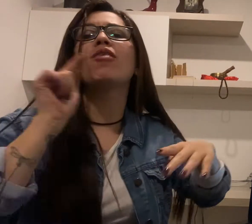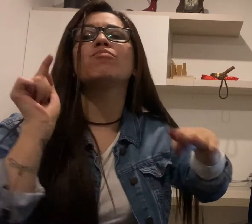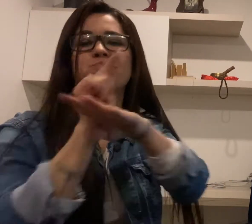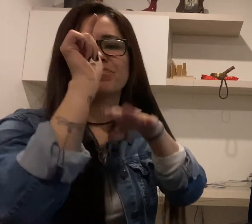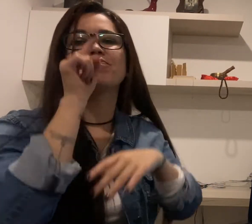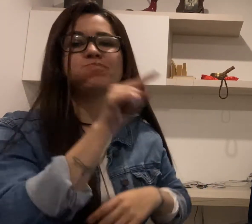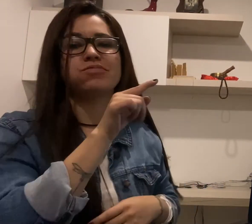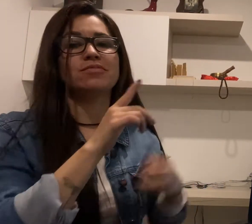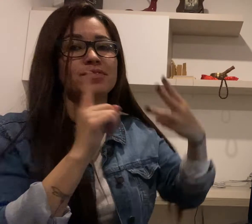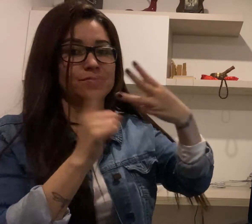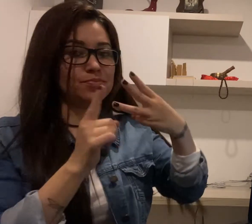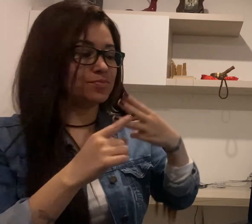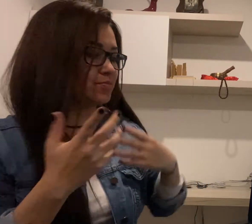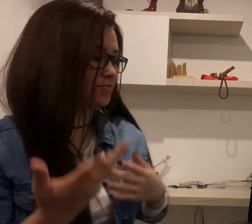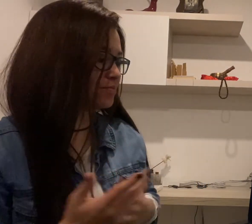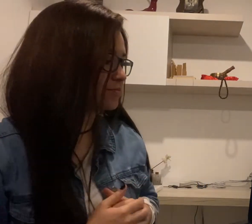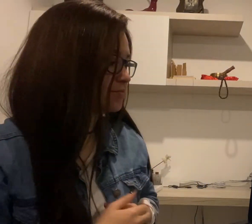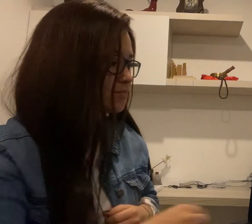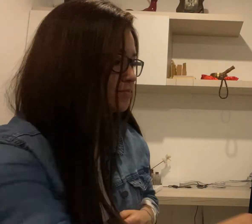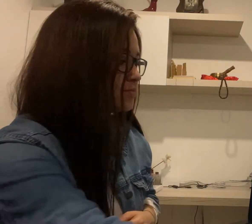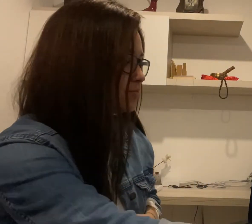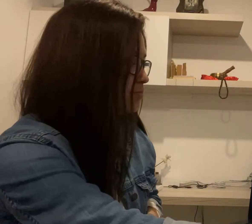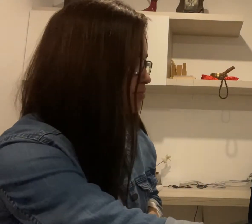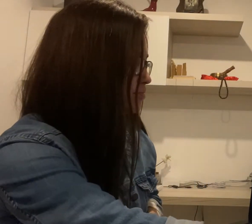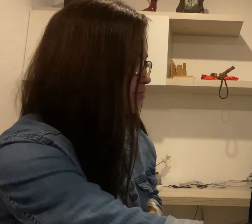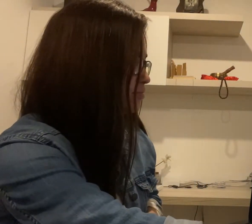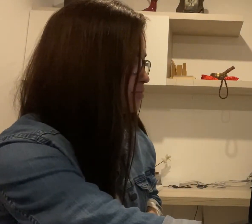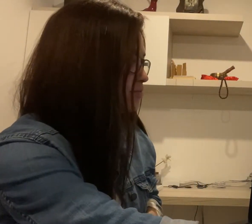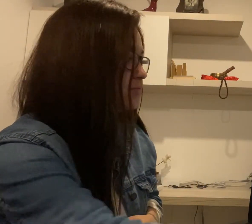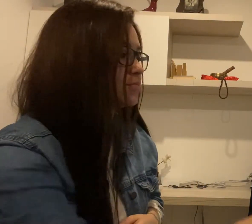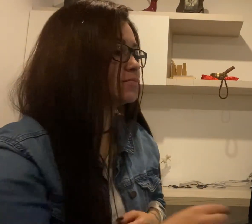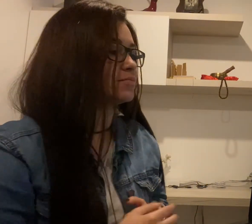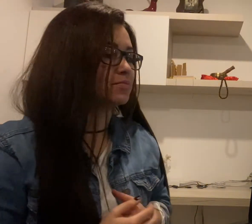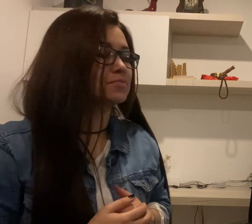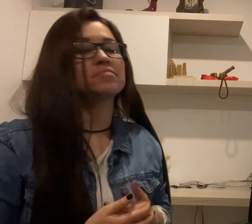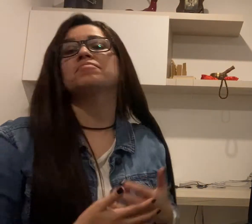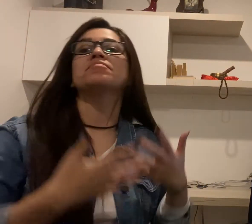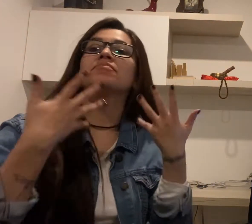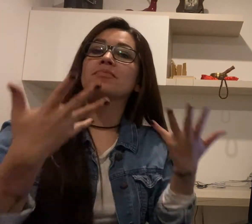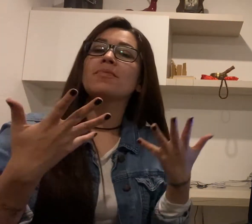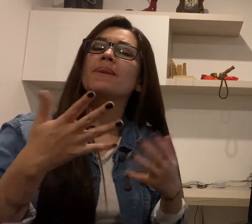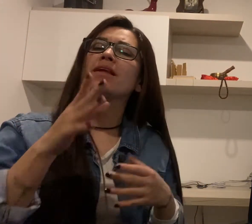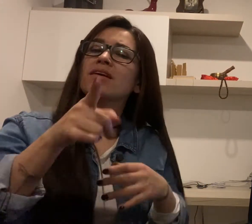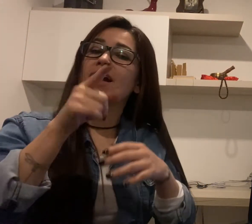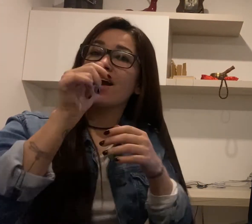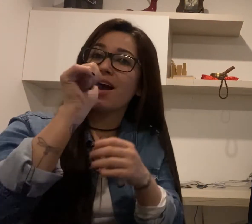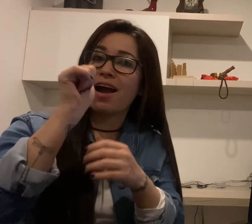cotidiana es representar lo que en esos momentos estaba viviendo.